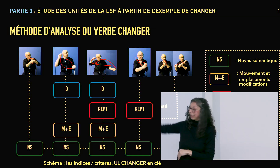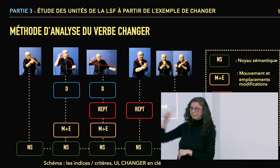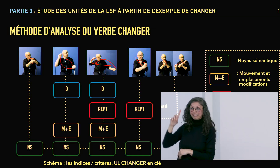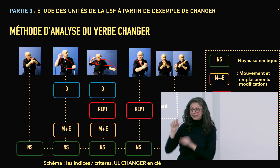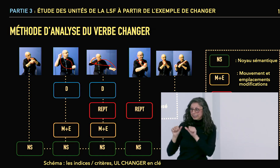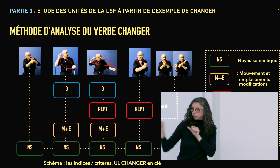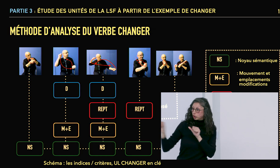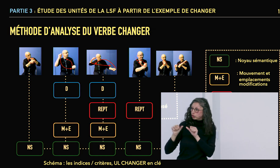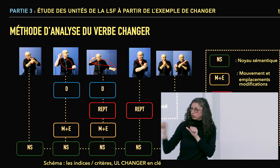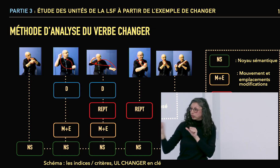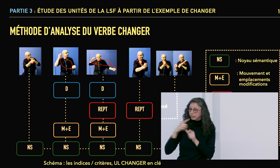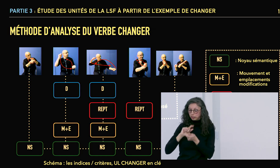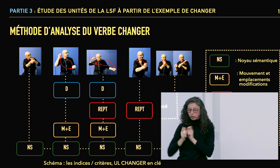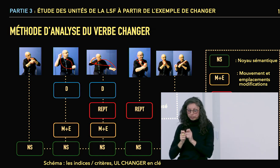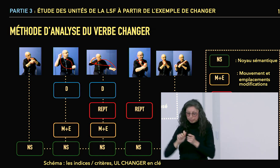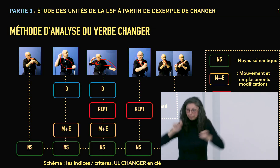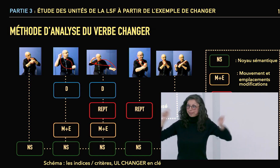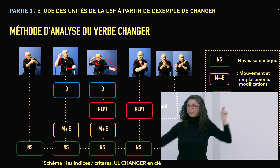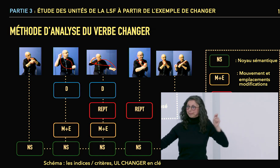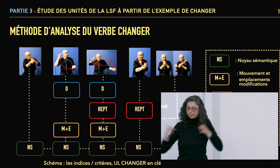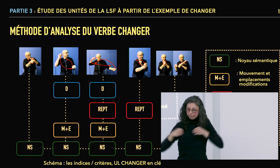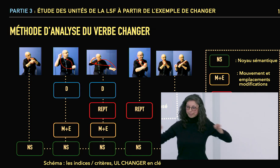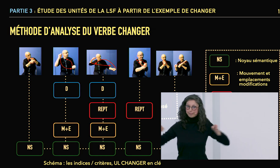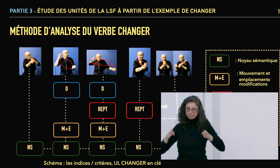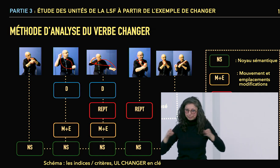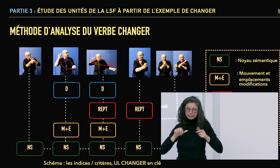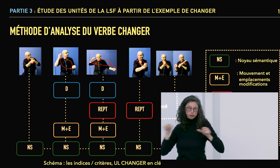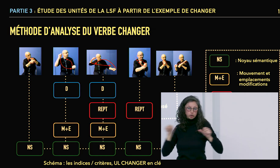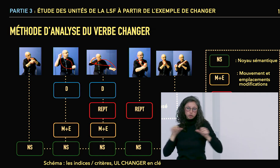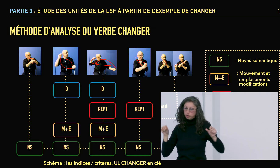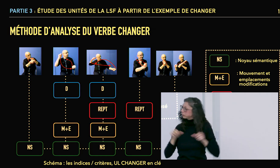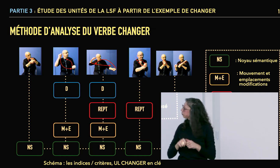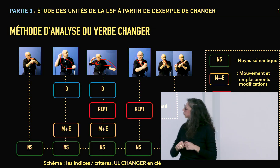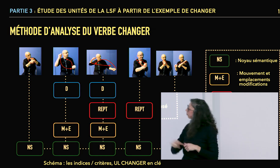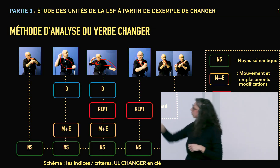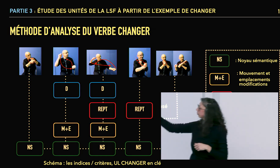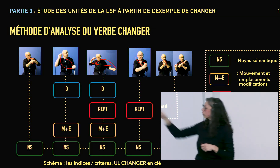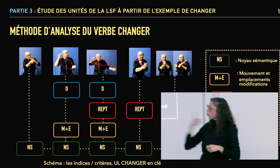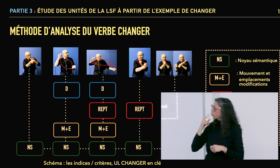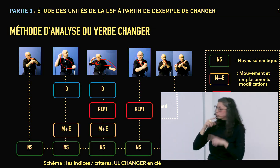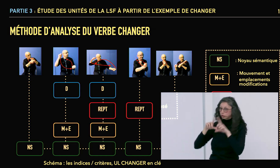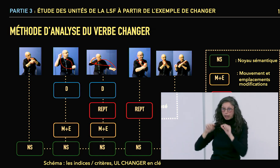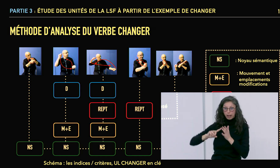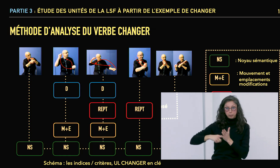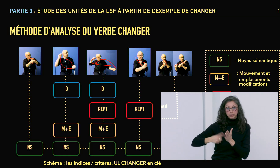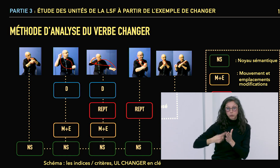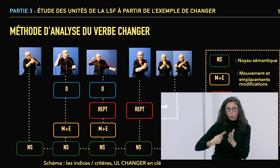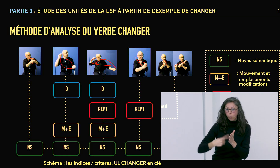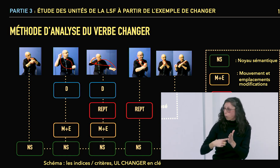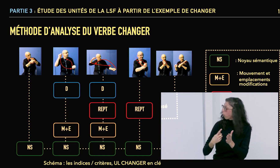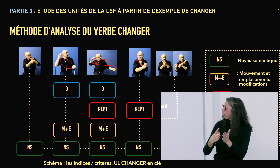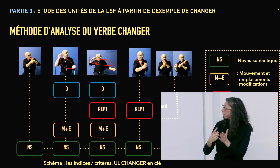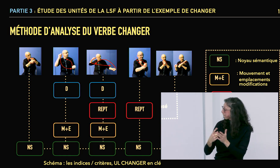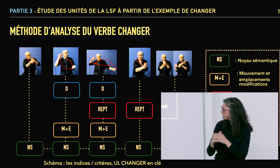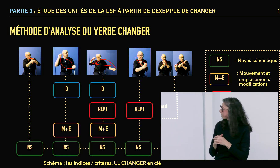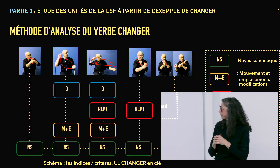petit peu dans différents endroits de l'espace de signation. Des modifications de la distance, effectivement, avec les mains qui s'écartent plus ou moins. En